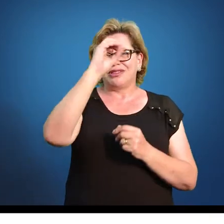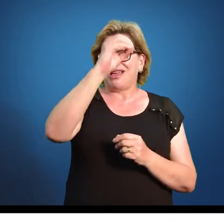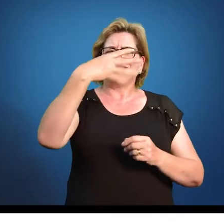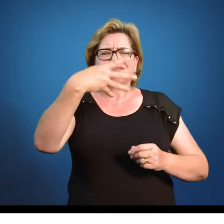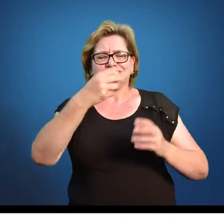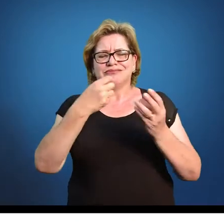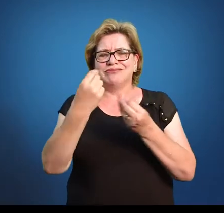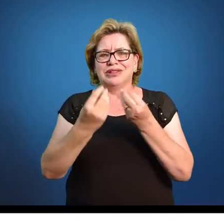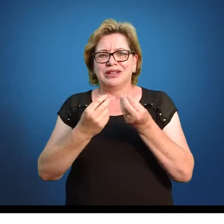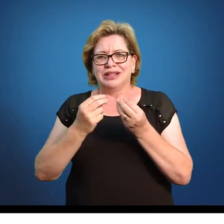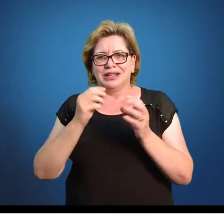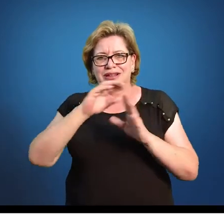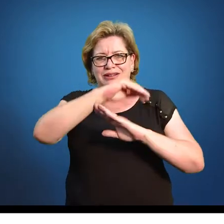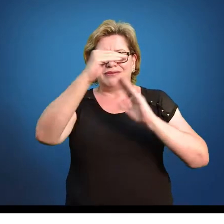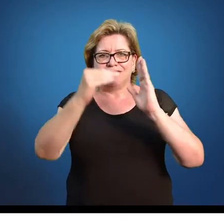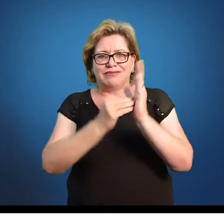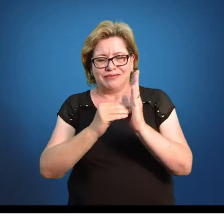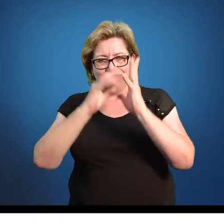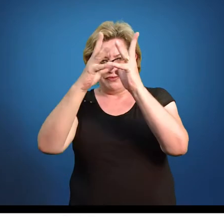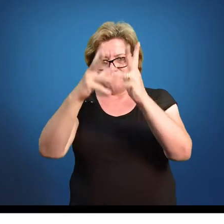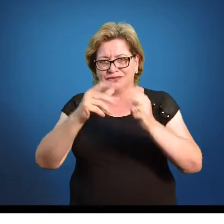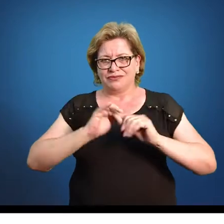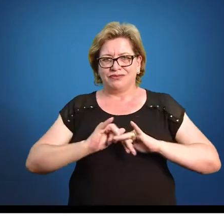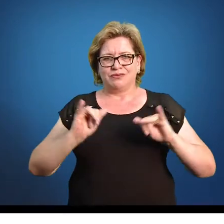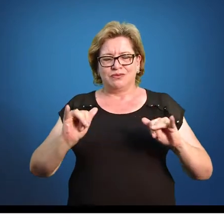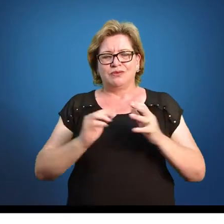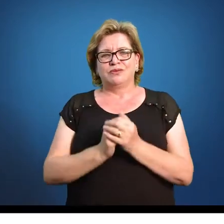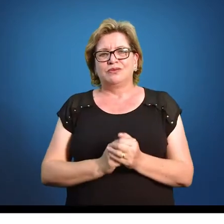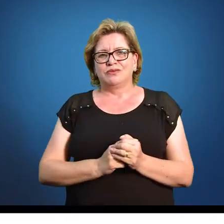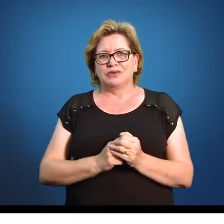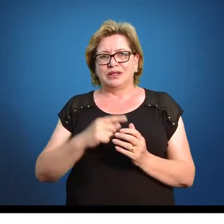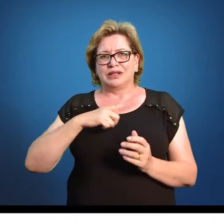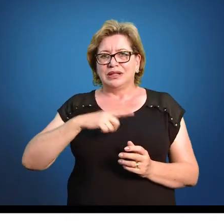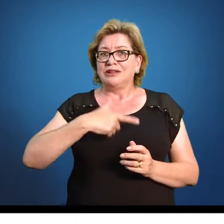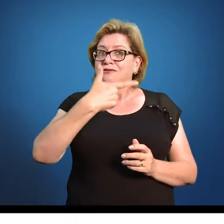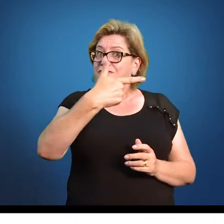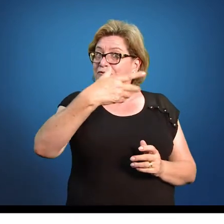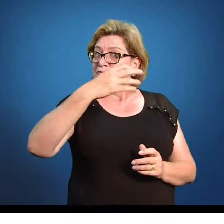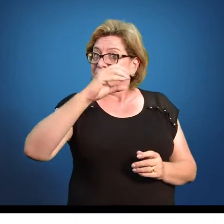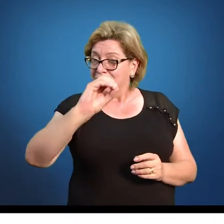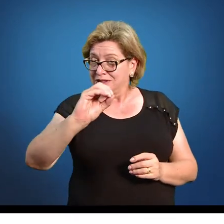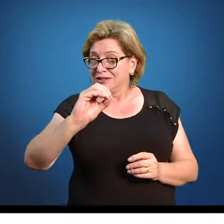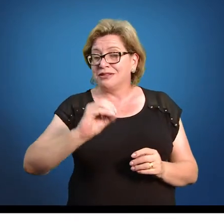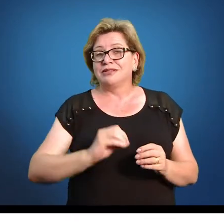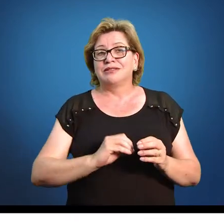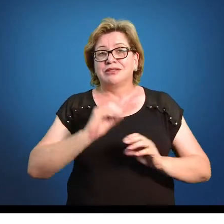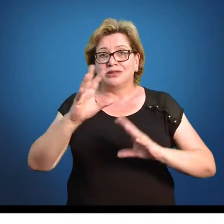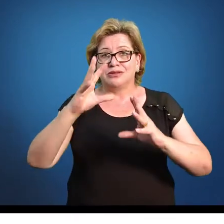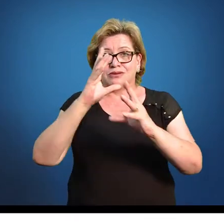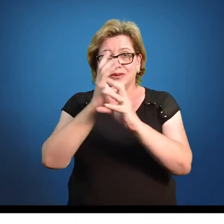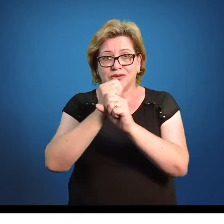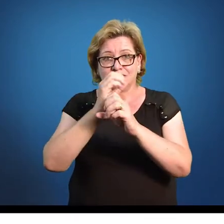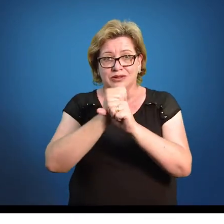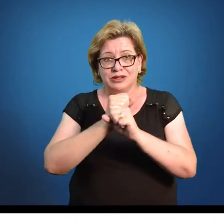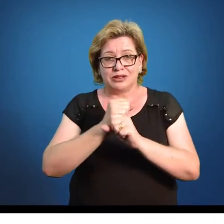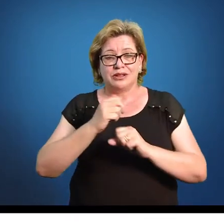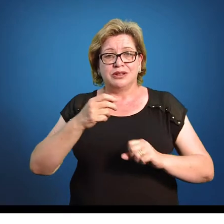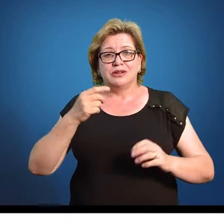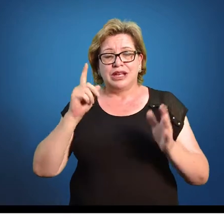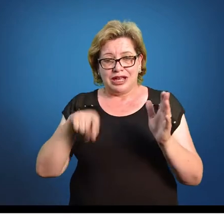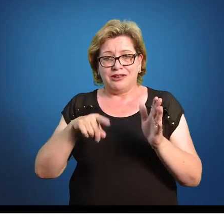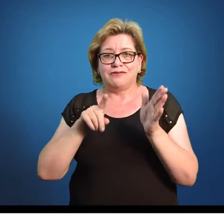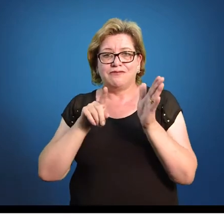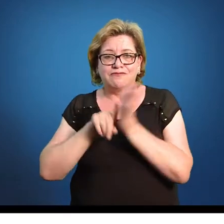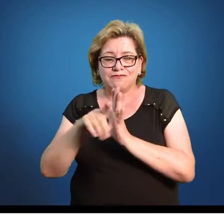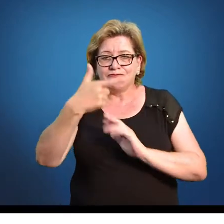assim sucessivamente, até fechar o total. Então aqui a gente tem 20 valores. No total, são 20 observações,